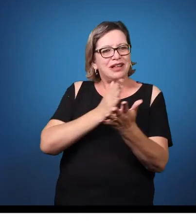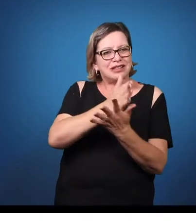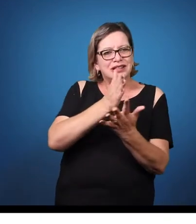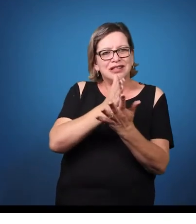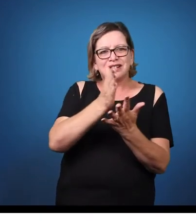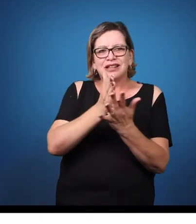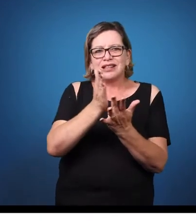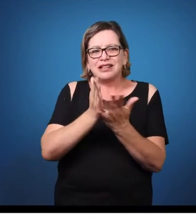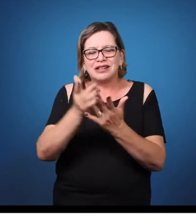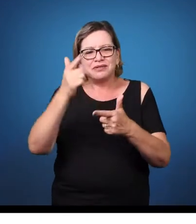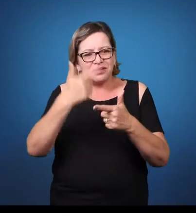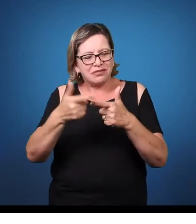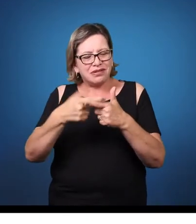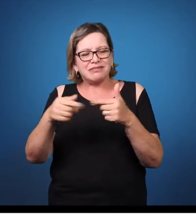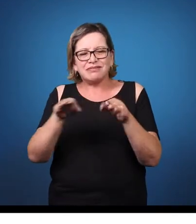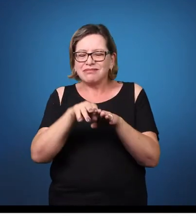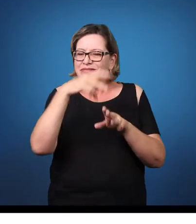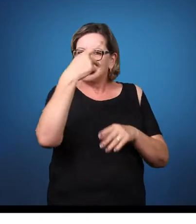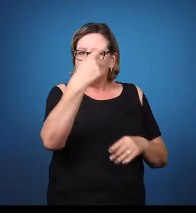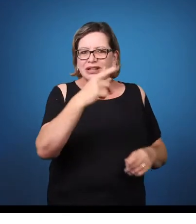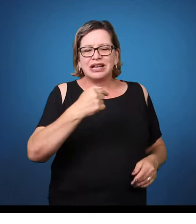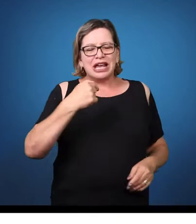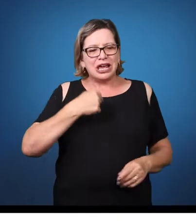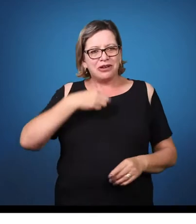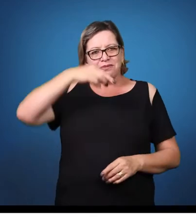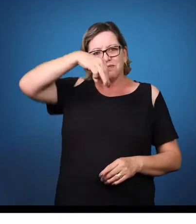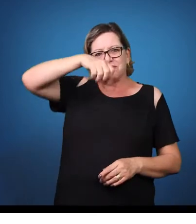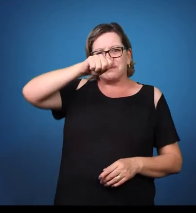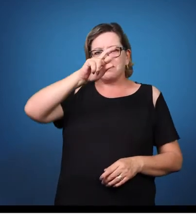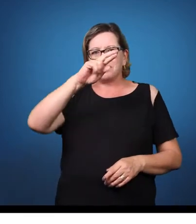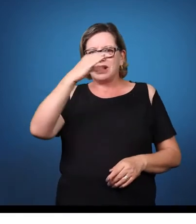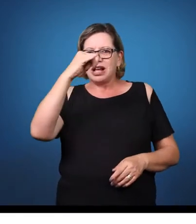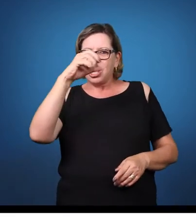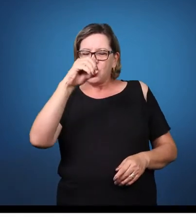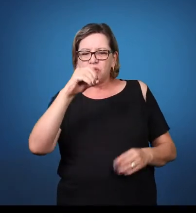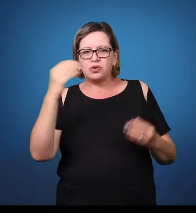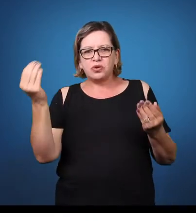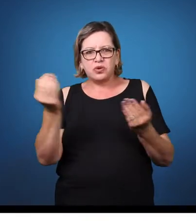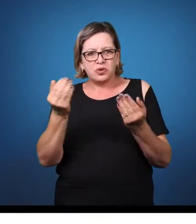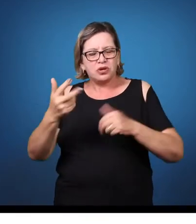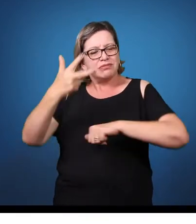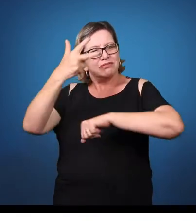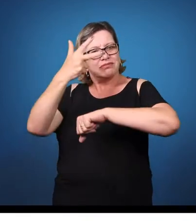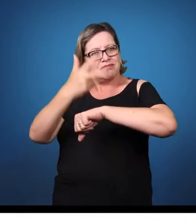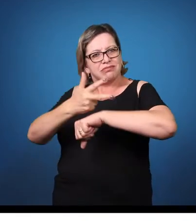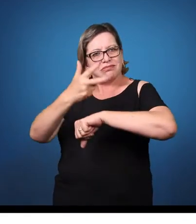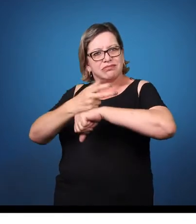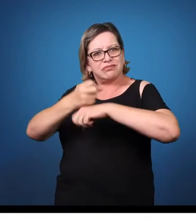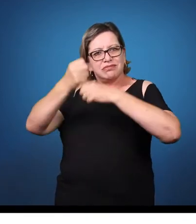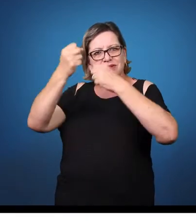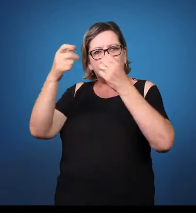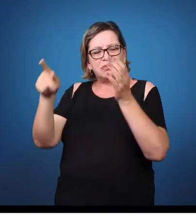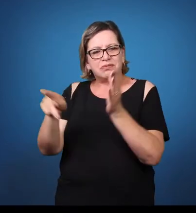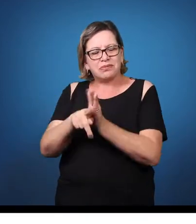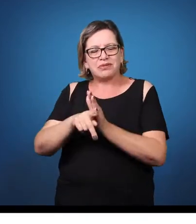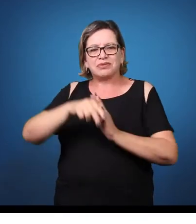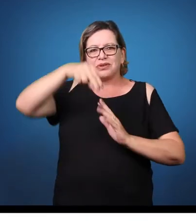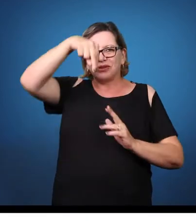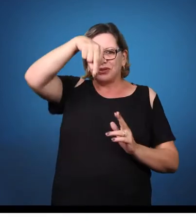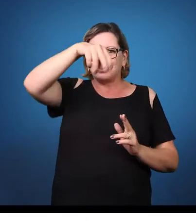também é sua. Eu sou Márcio Fernandes e estarei com vocês nesta websérie uma produção do Núcleo de Educação à Distância da